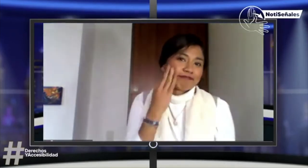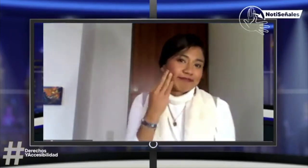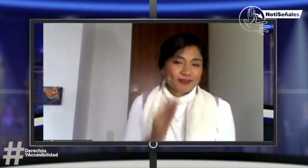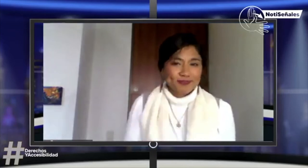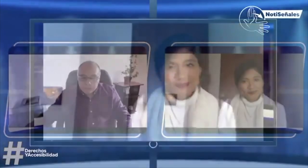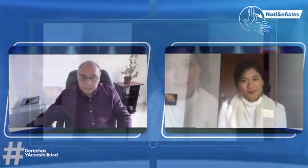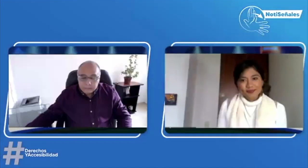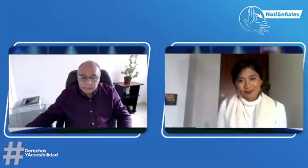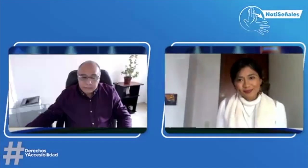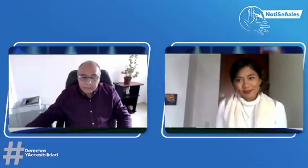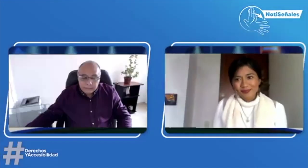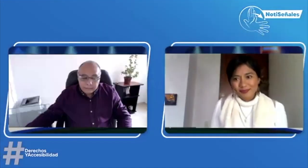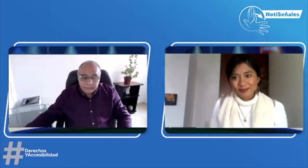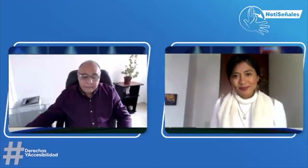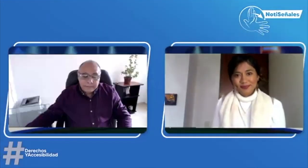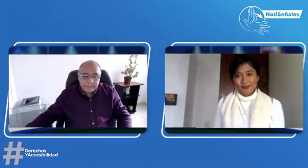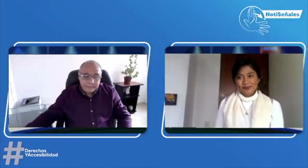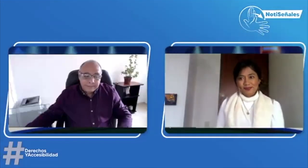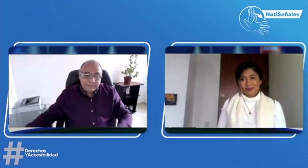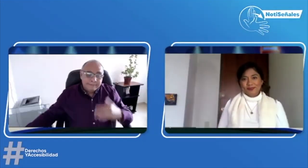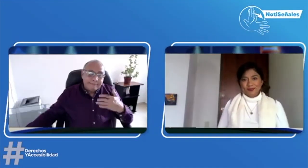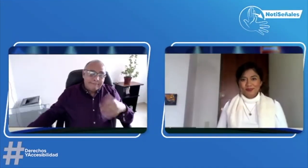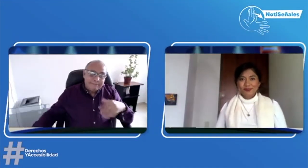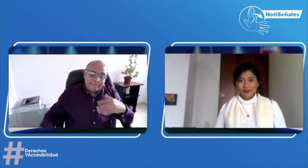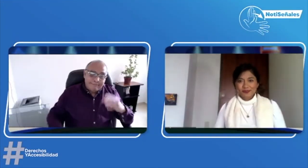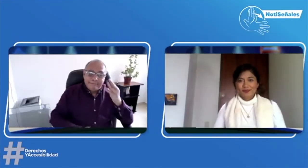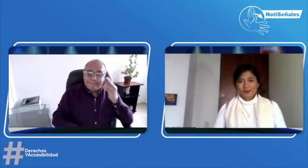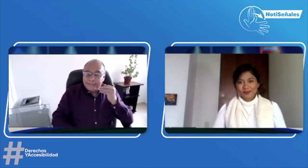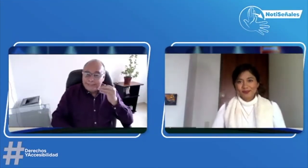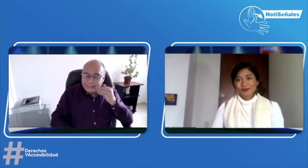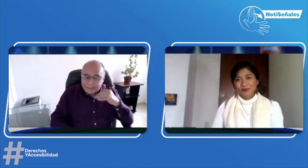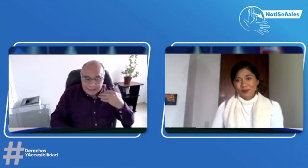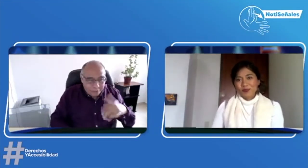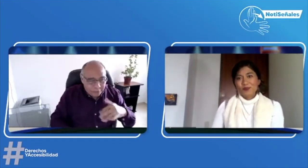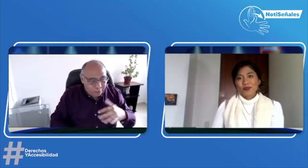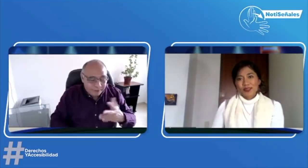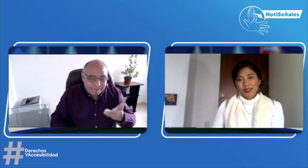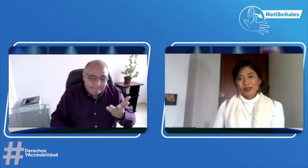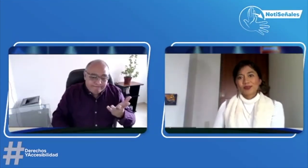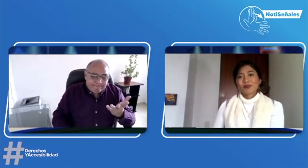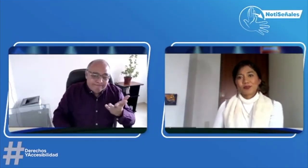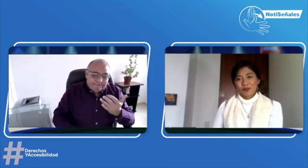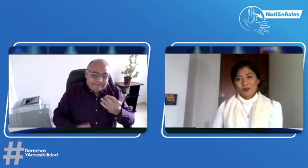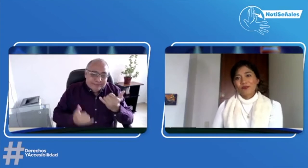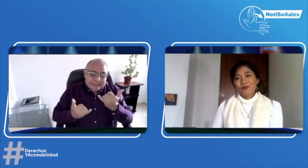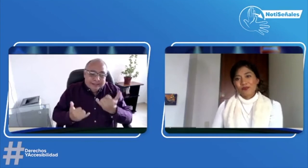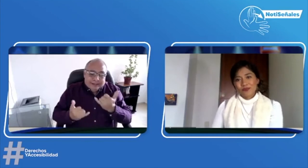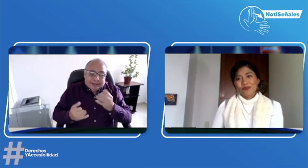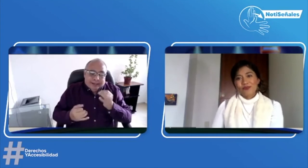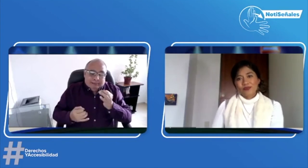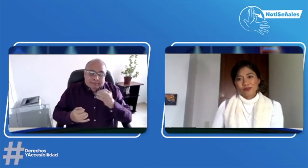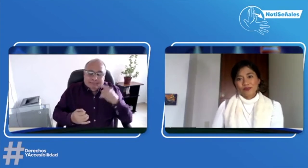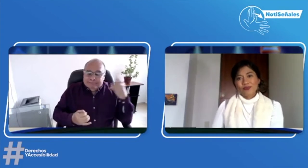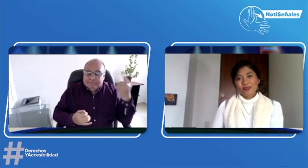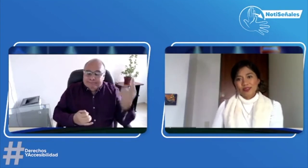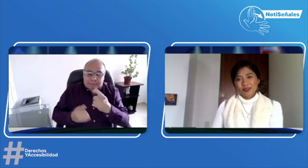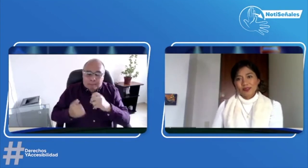tiempo y es lo que les puedo contar al respecto. ¡Wow! ¡Qué experiencia! Ahora,